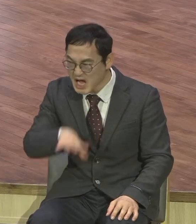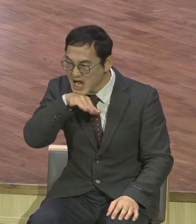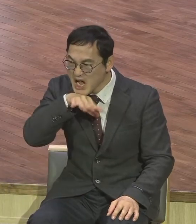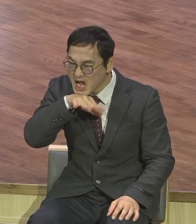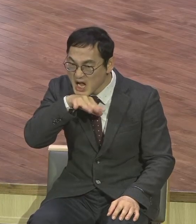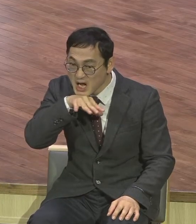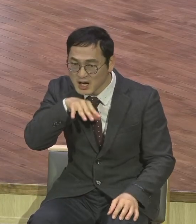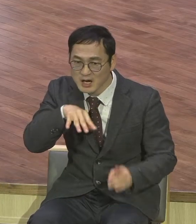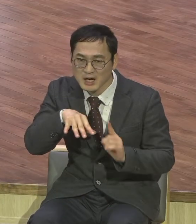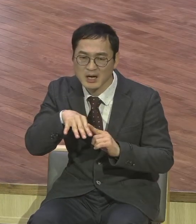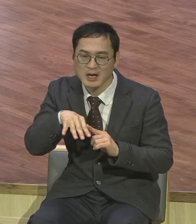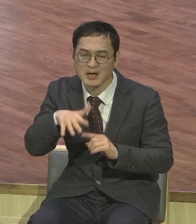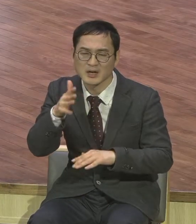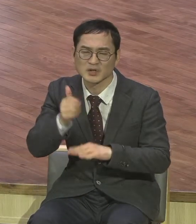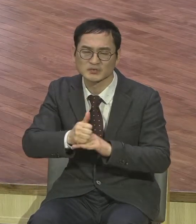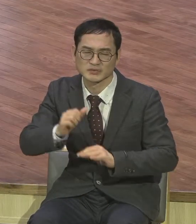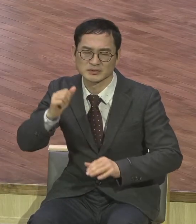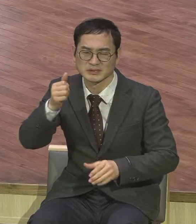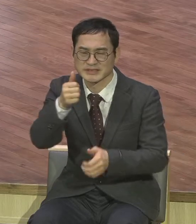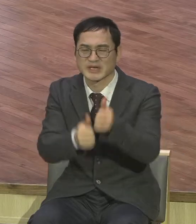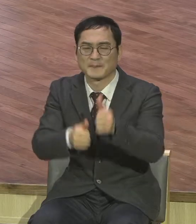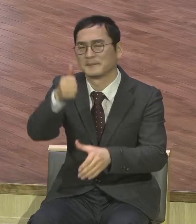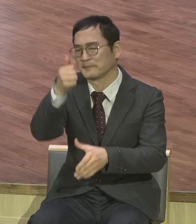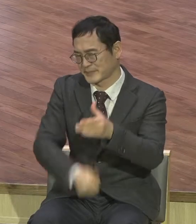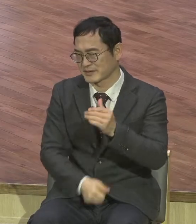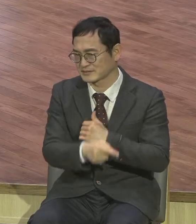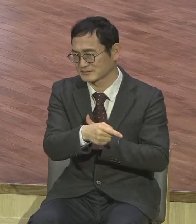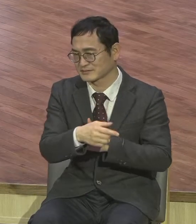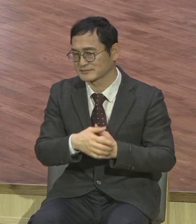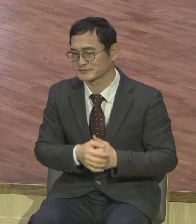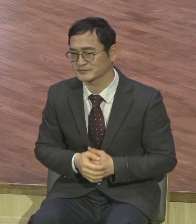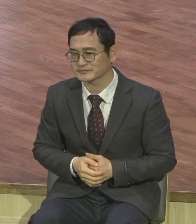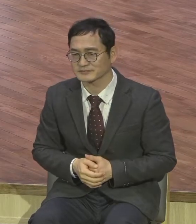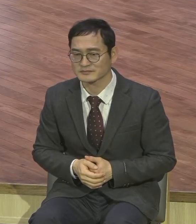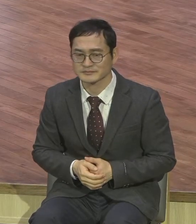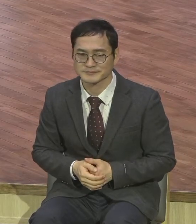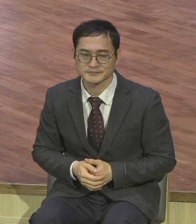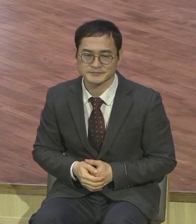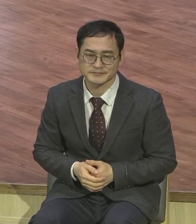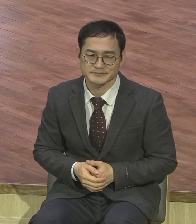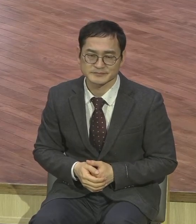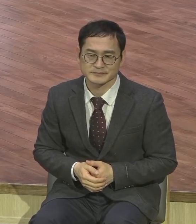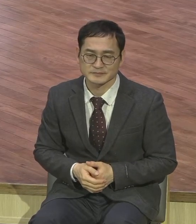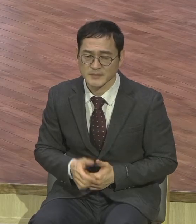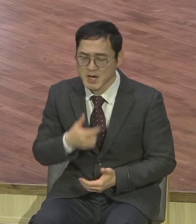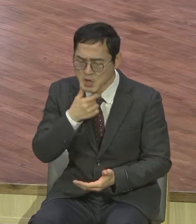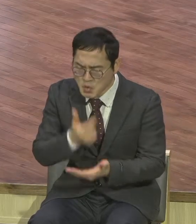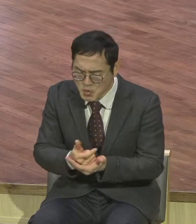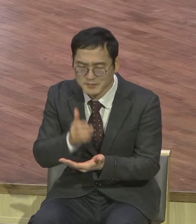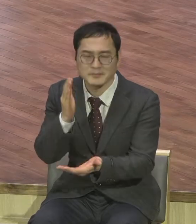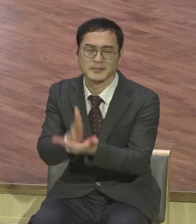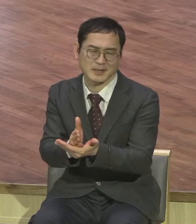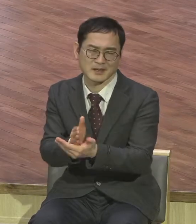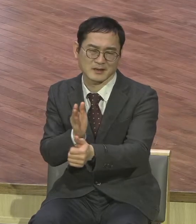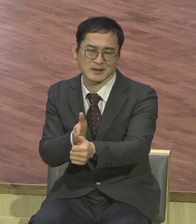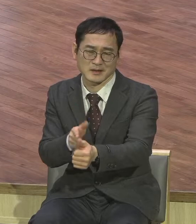그런데 신의상 하다보면요 절대 속지 말아야 할 것이 누구 때문에 누구